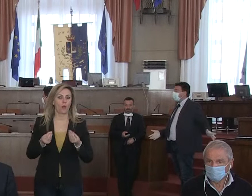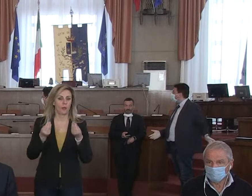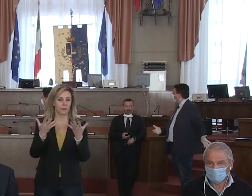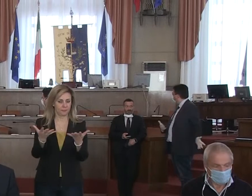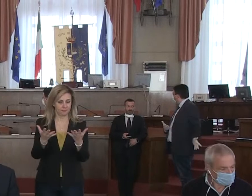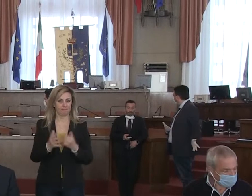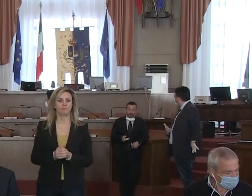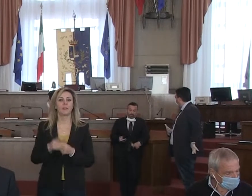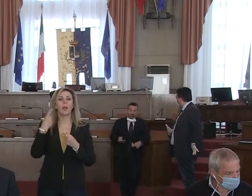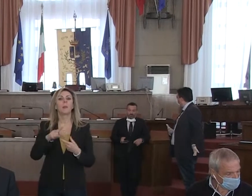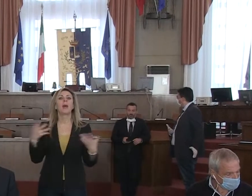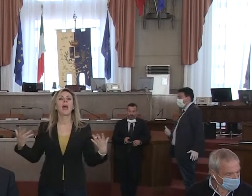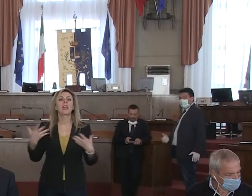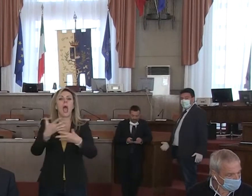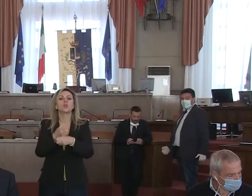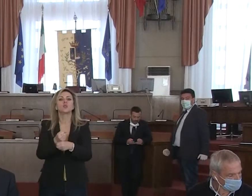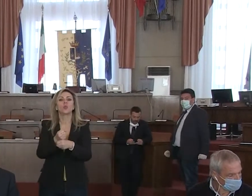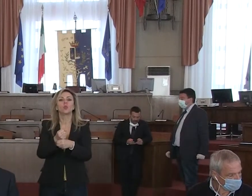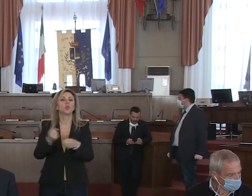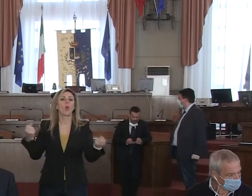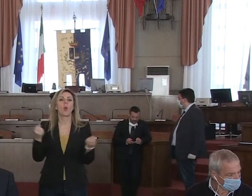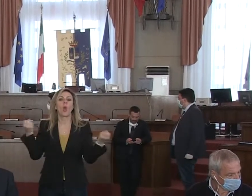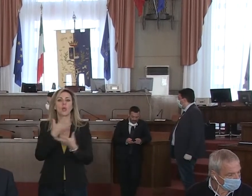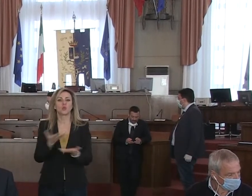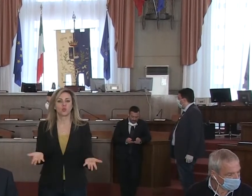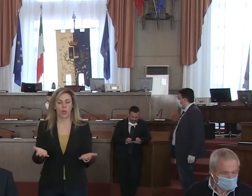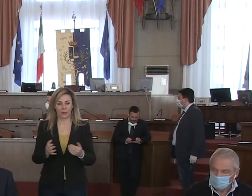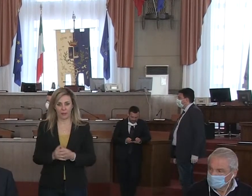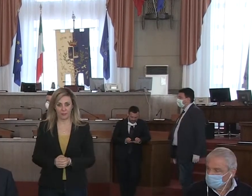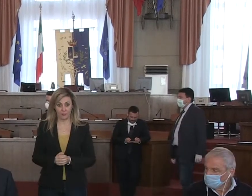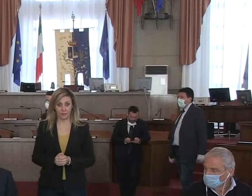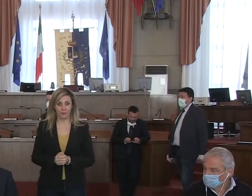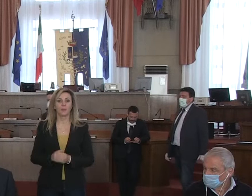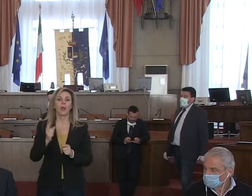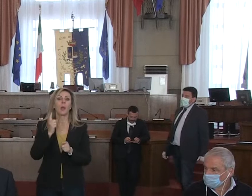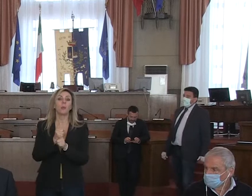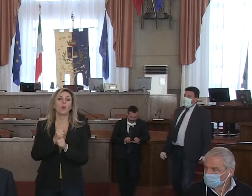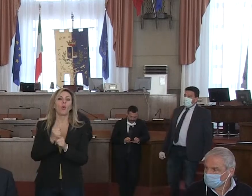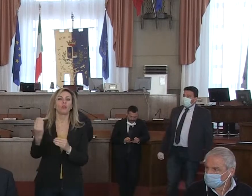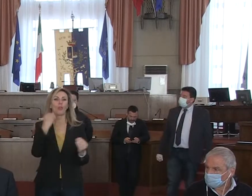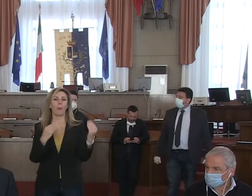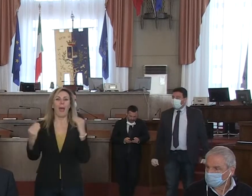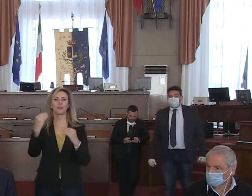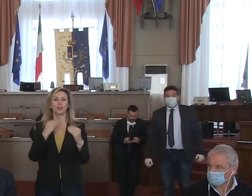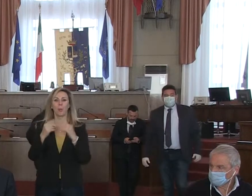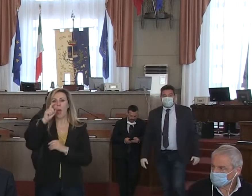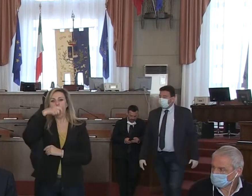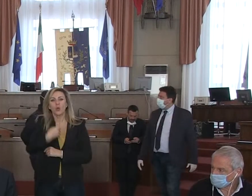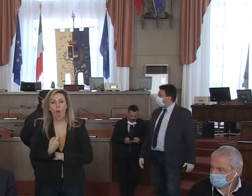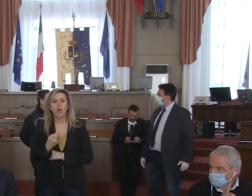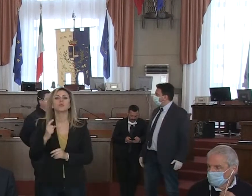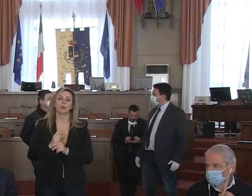cerchiamo di riassumere un po' le tante cose che accadono e di rispondere anche alle vostre legittime curiosità.